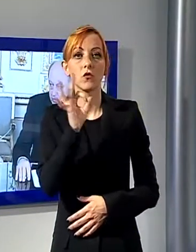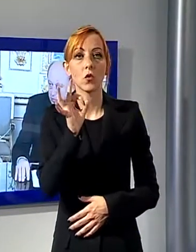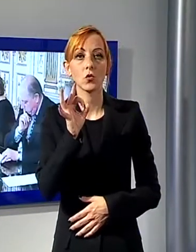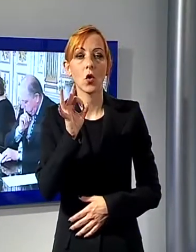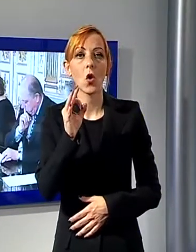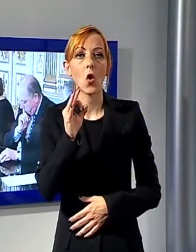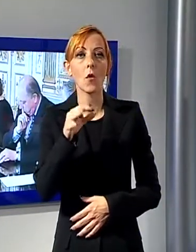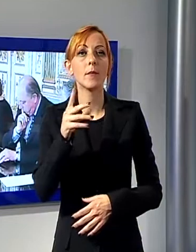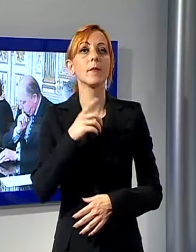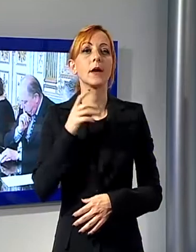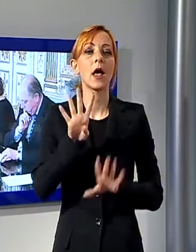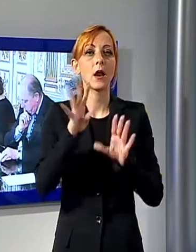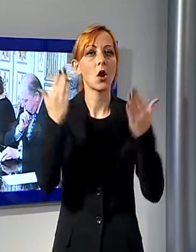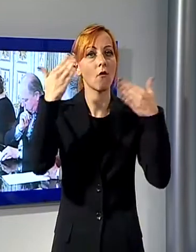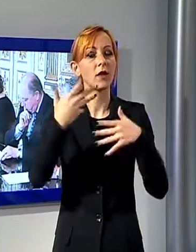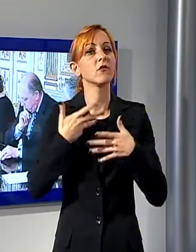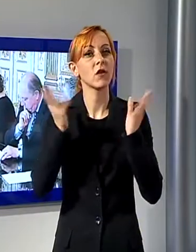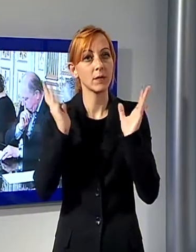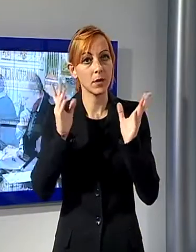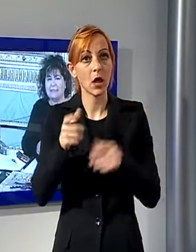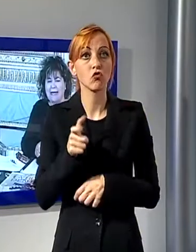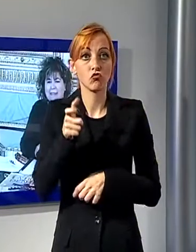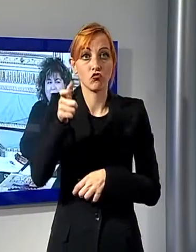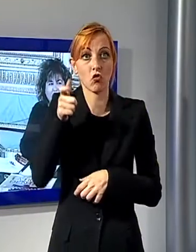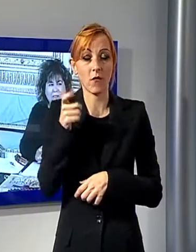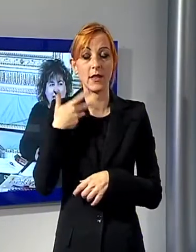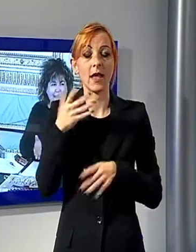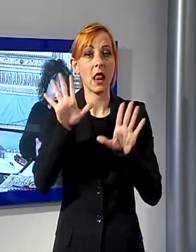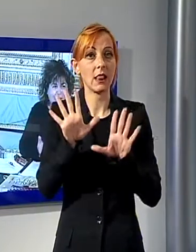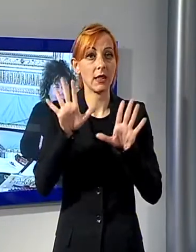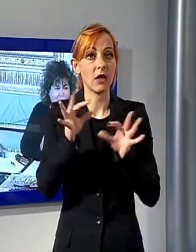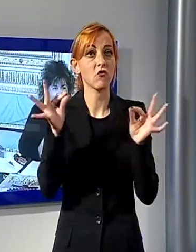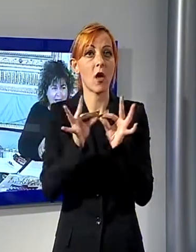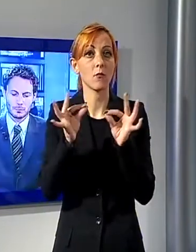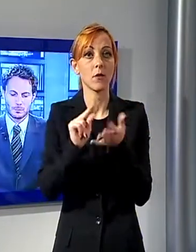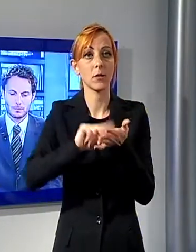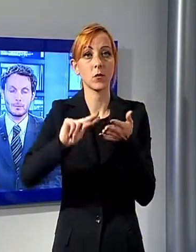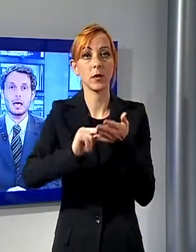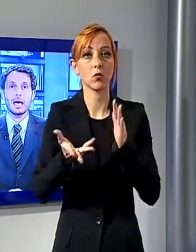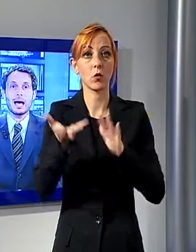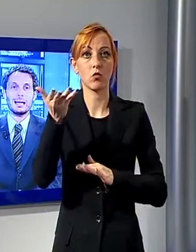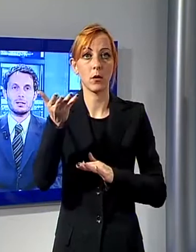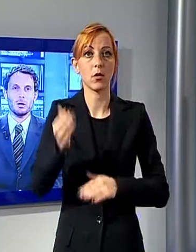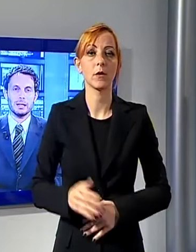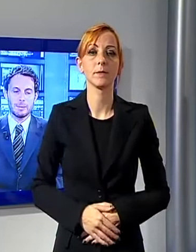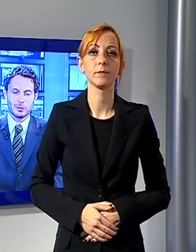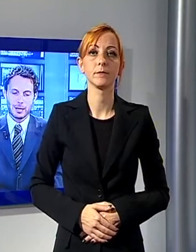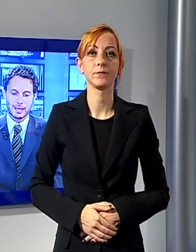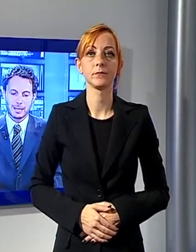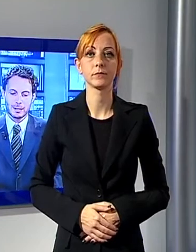giovedì, alle ore 10, l'evento sarà proposto agli studenti delle scuole superiori. All'Ido di Camaiore, grande